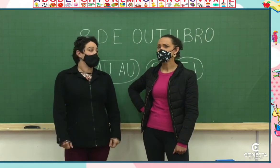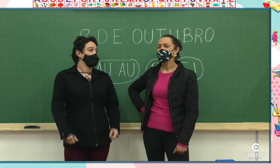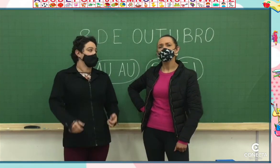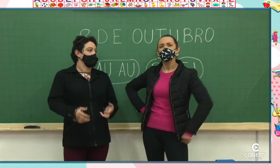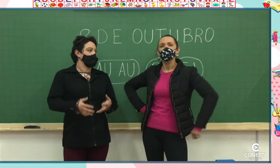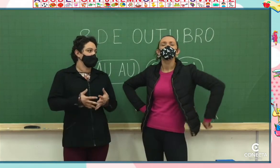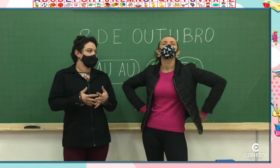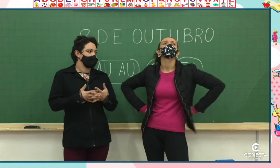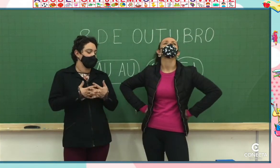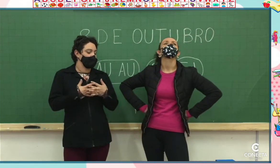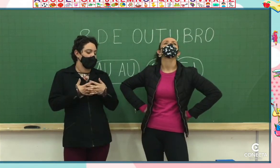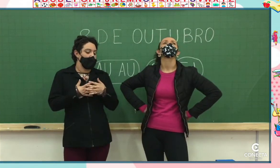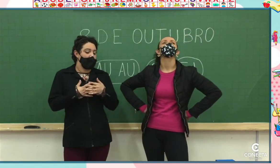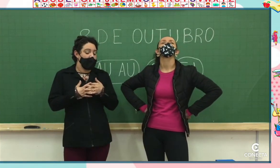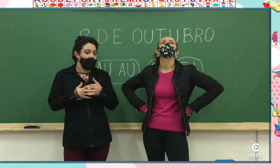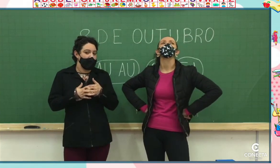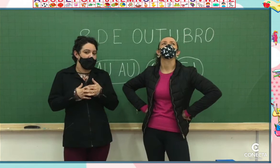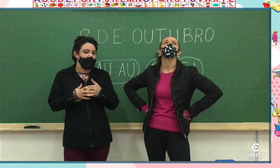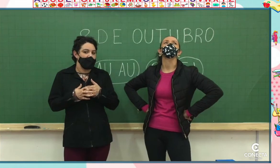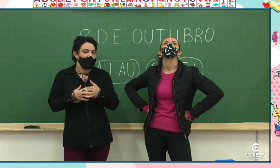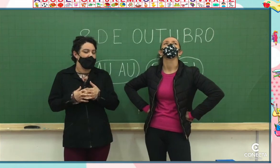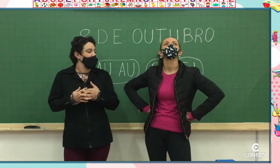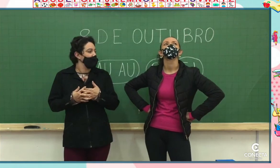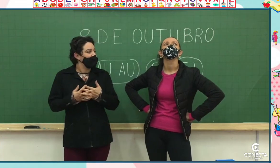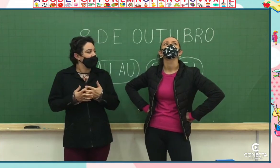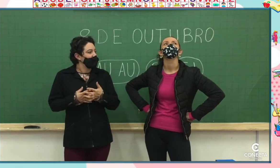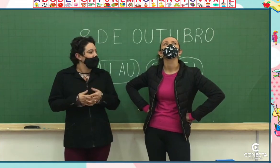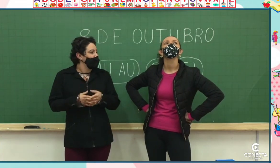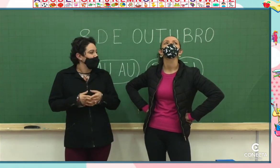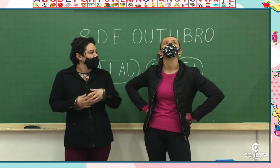Qual outra cor começa com A? Legal.